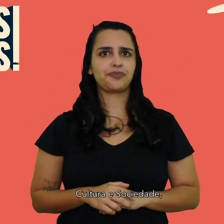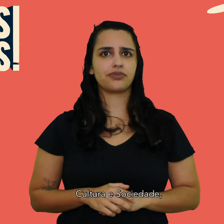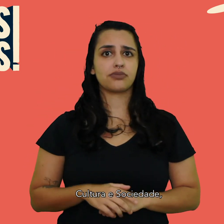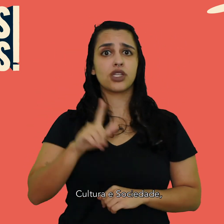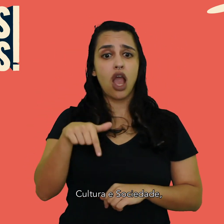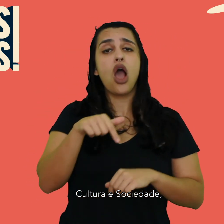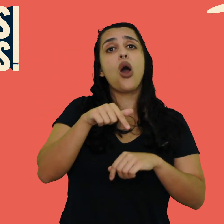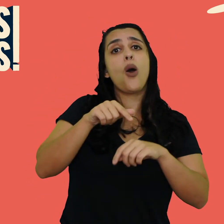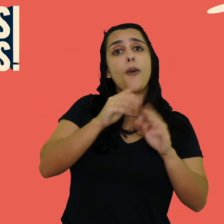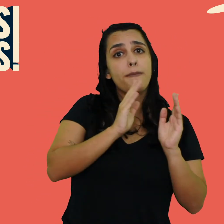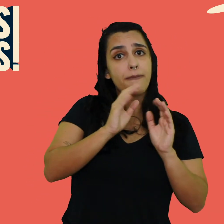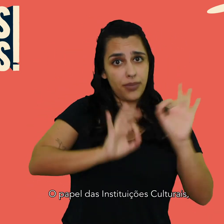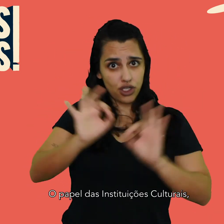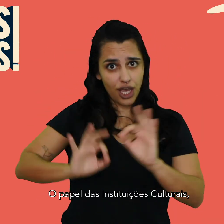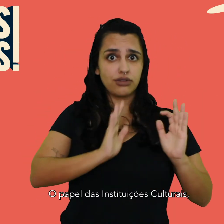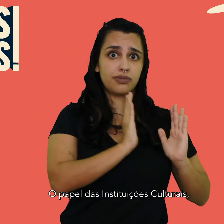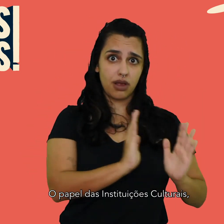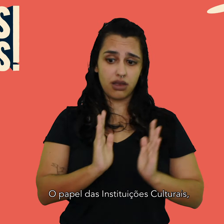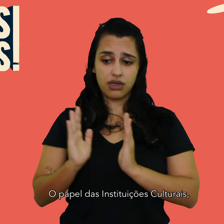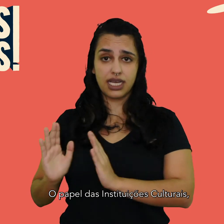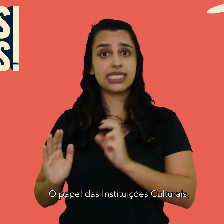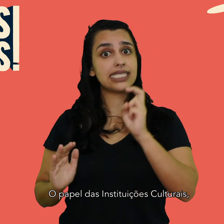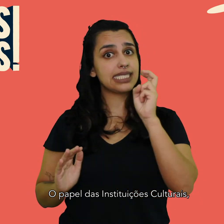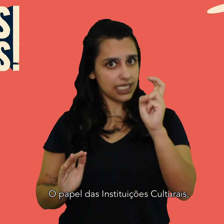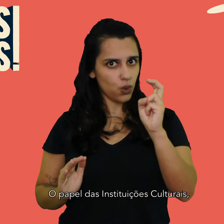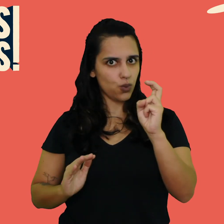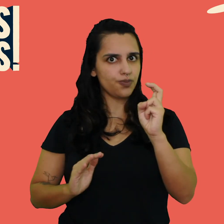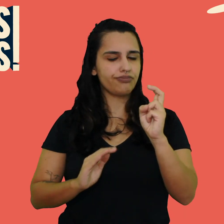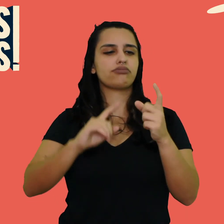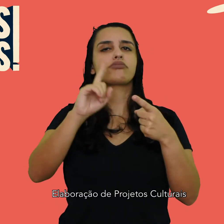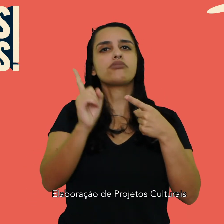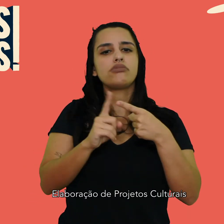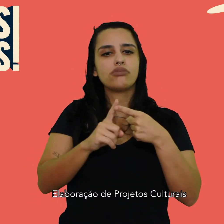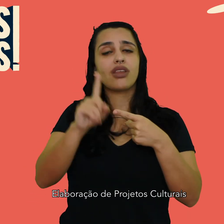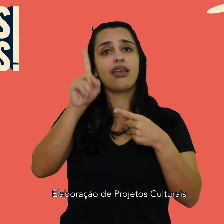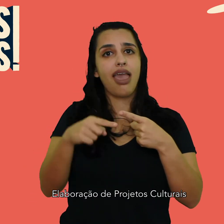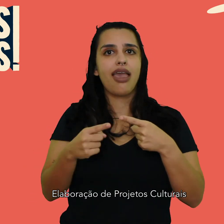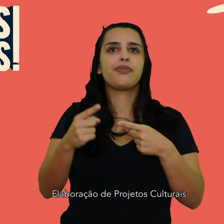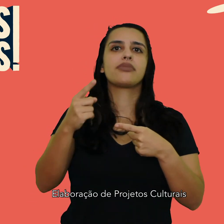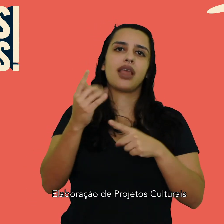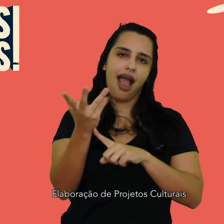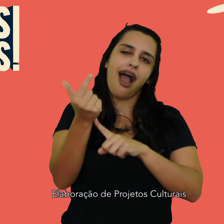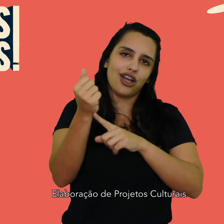e Sociedade, O Papel das Instituições Culturais, Elaboração de Projetos Culturais,